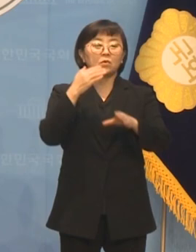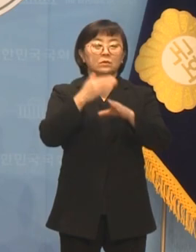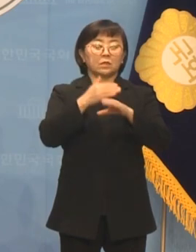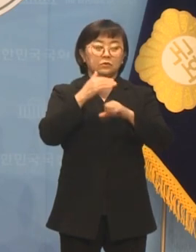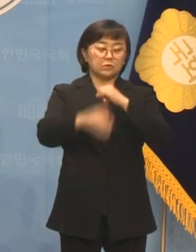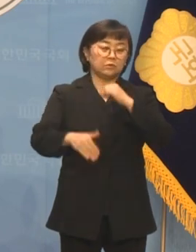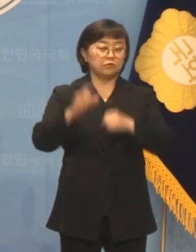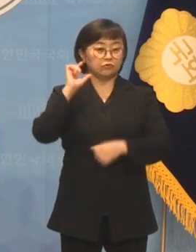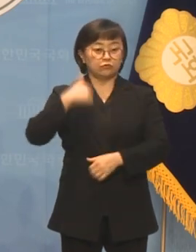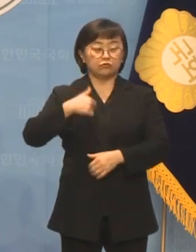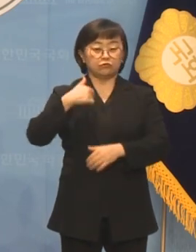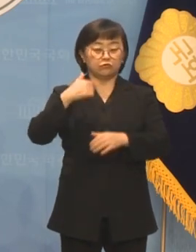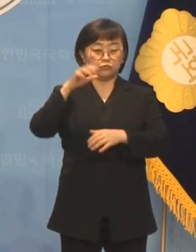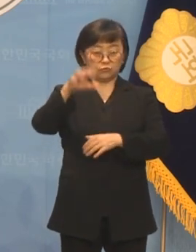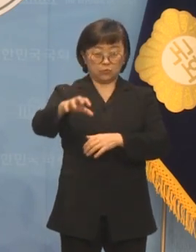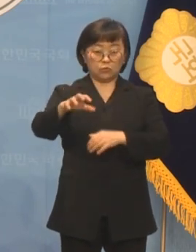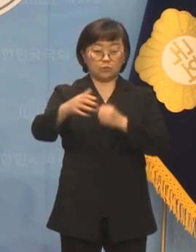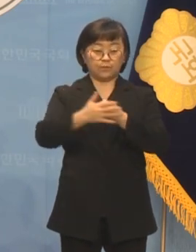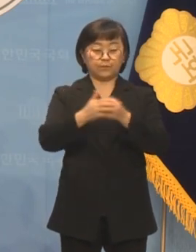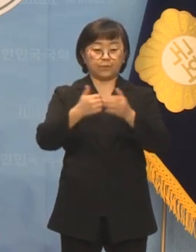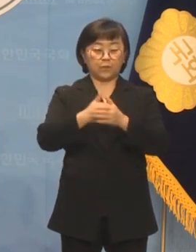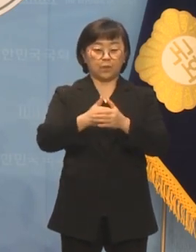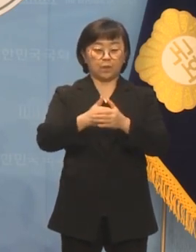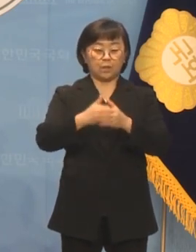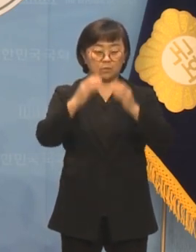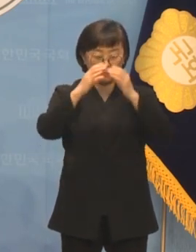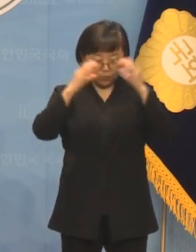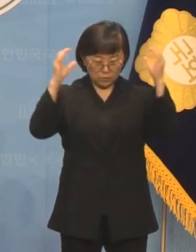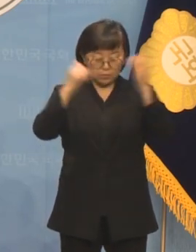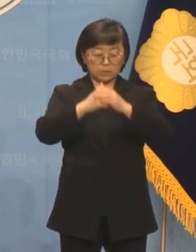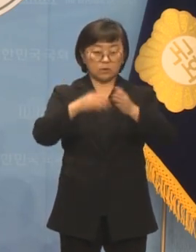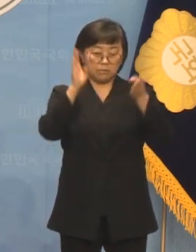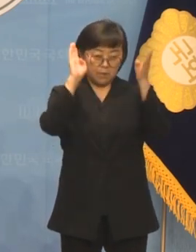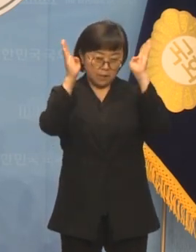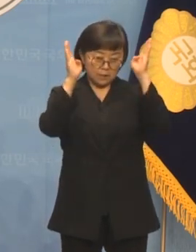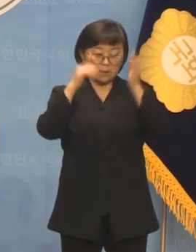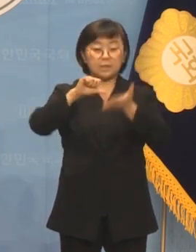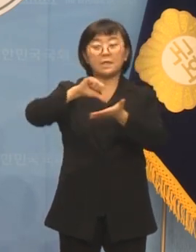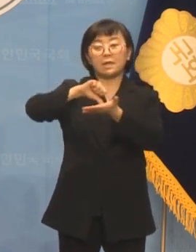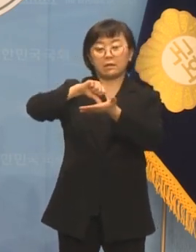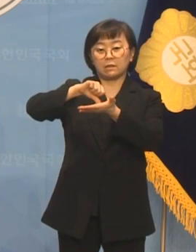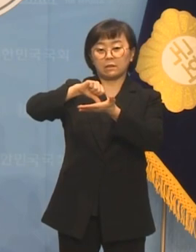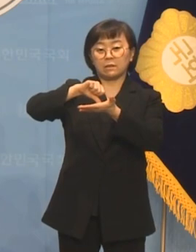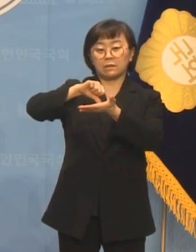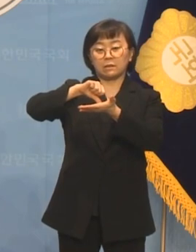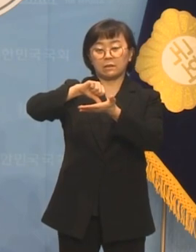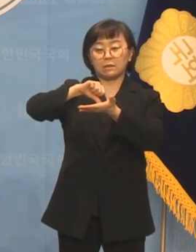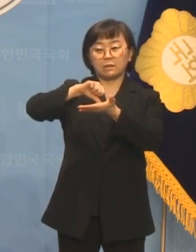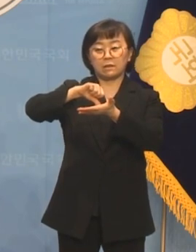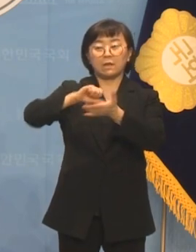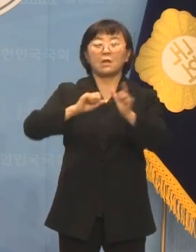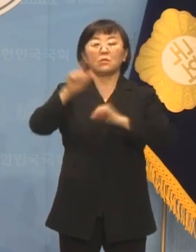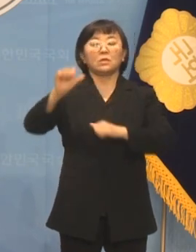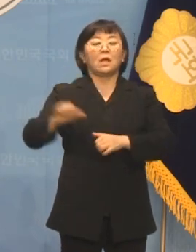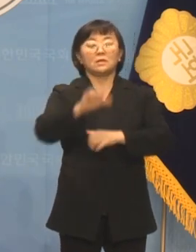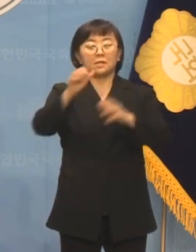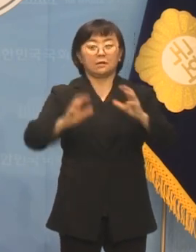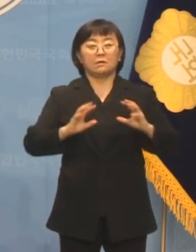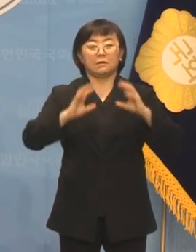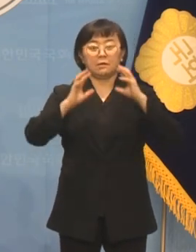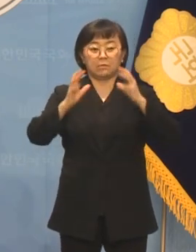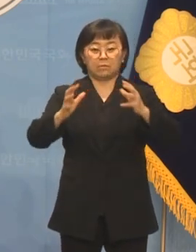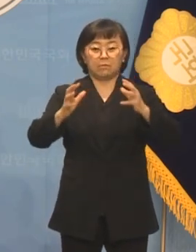중국도 그렇고 무슬림 국가 말레이시아 이란 등 거의 모든 아시아 국가에서는